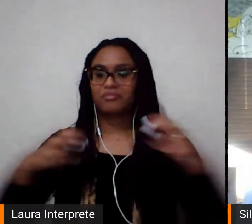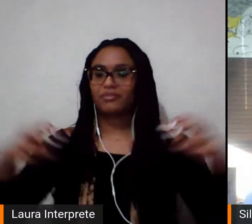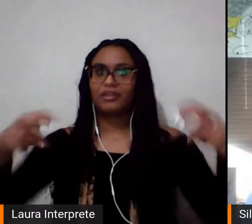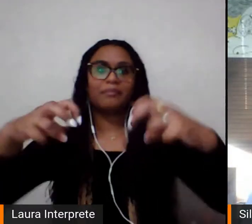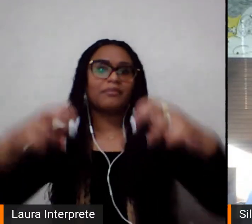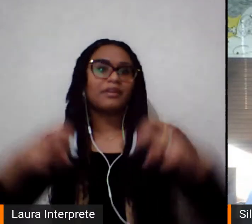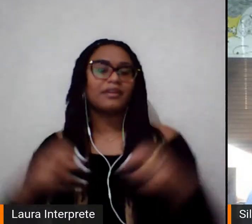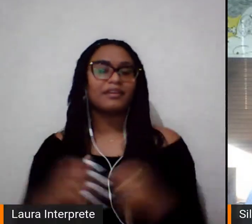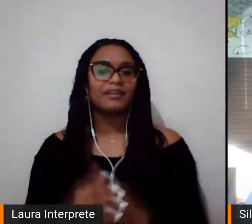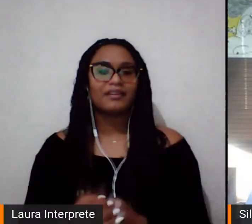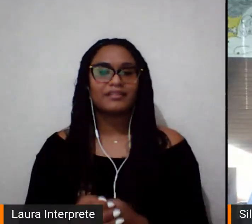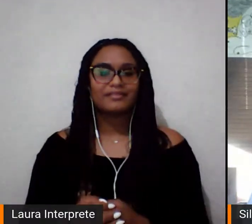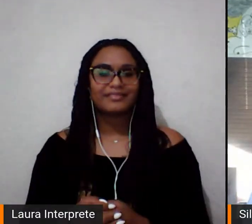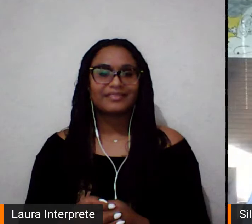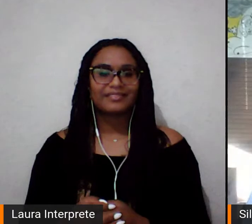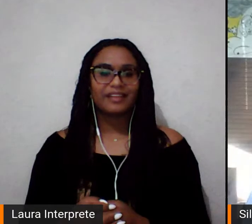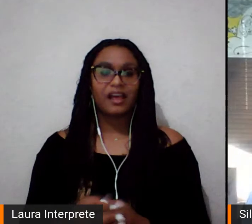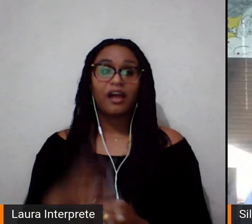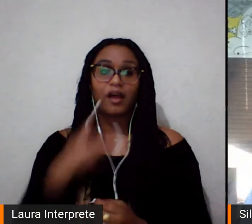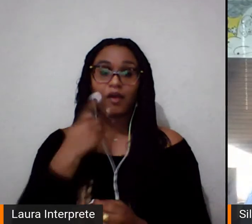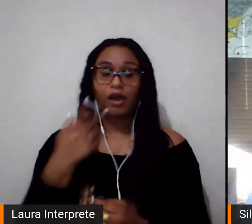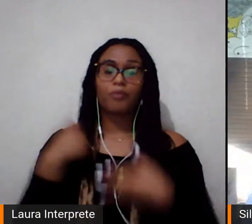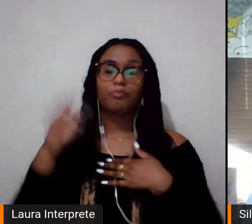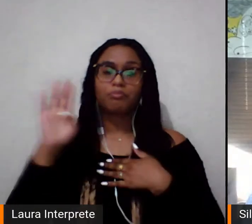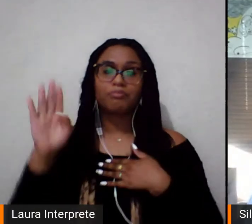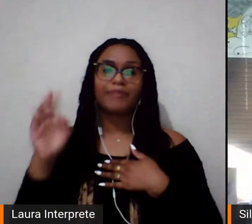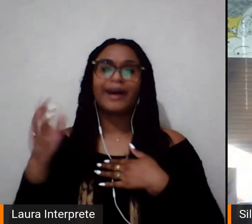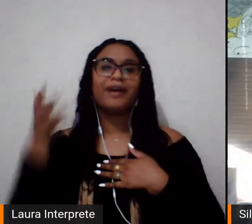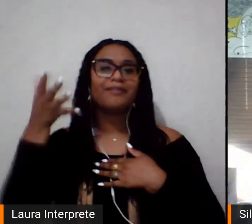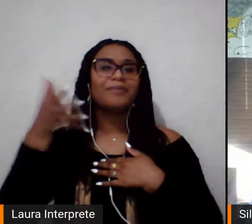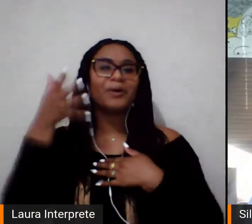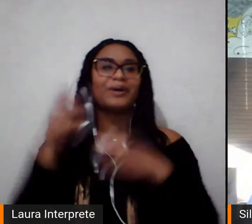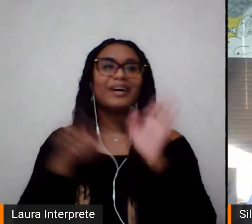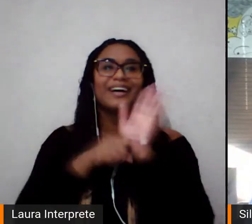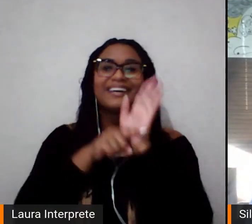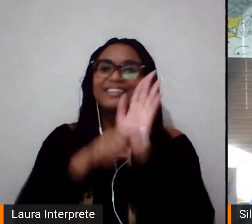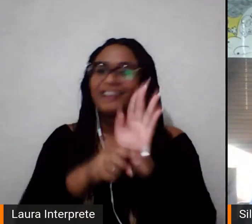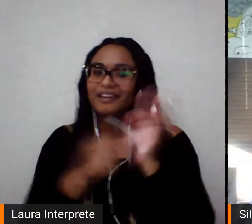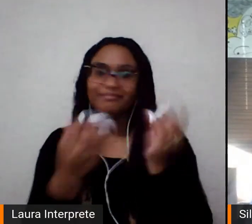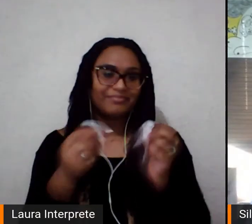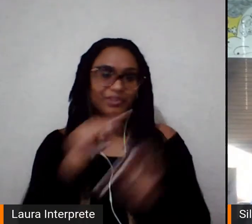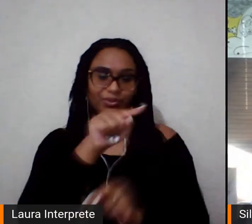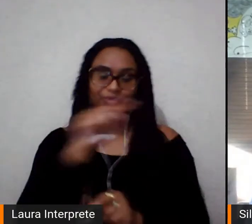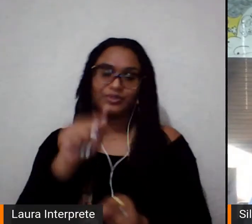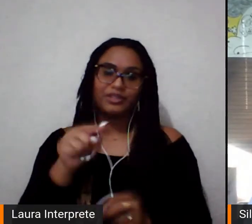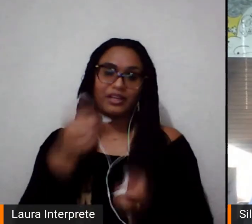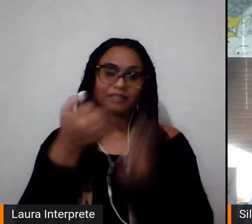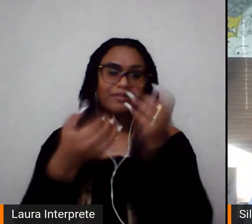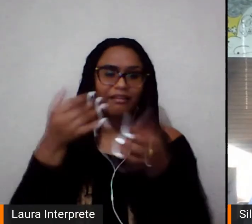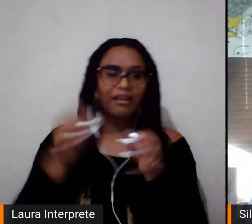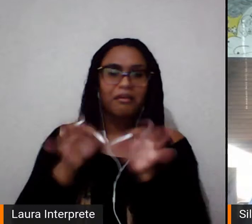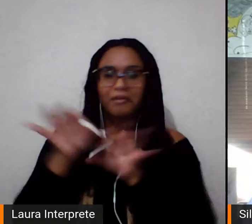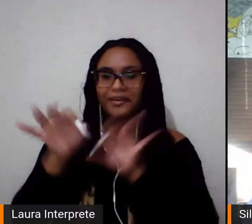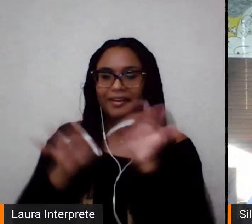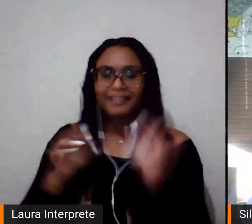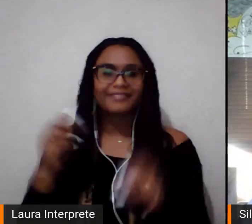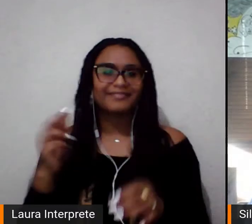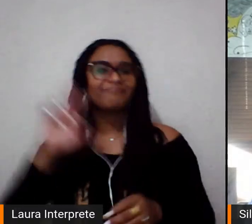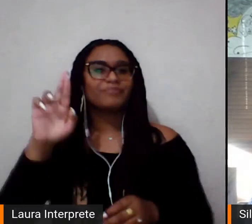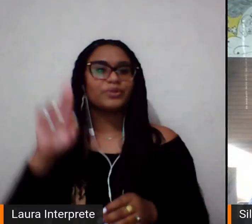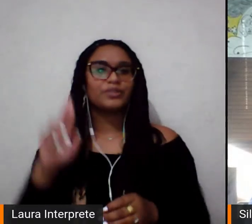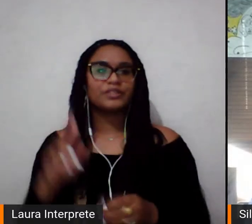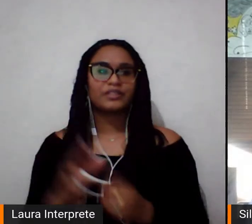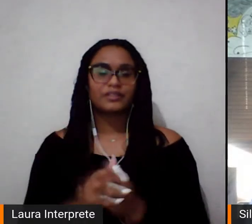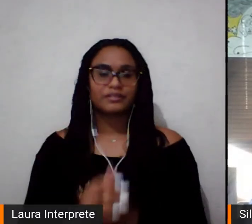dizer que eu vou cumprir o papel de palestrante e de coordenadora. A nossa querida professora